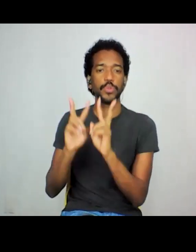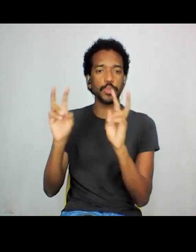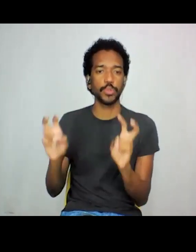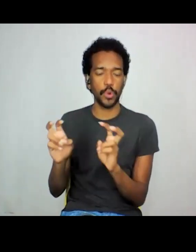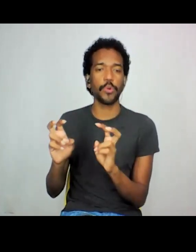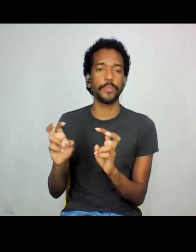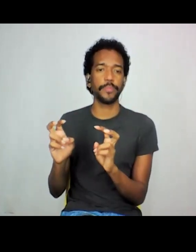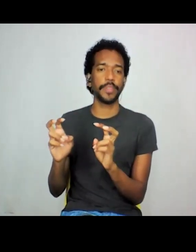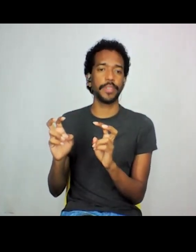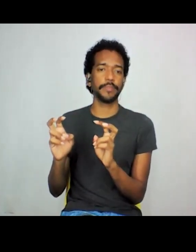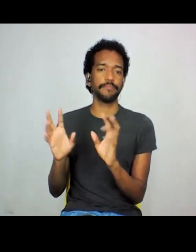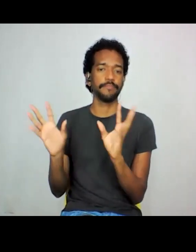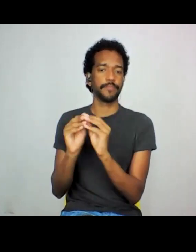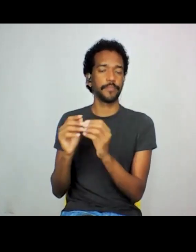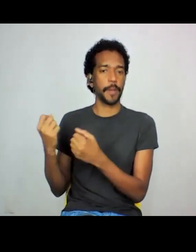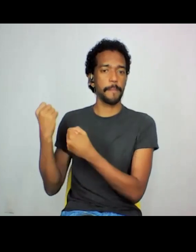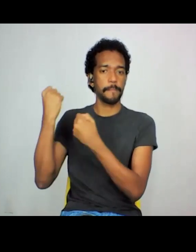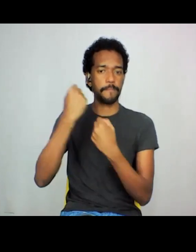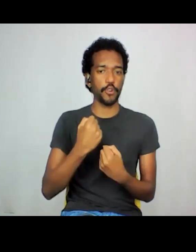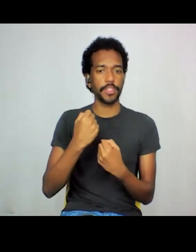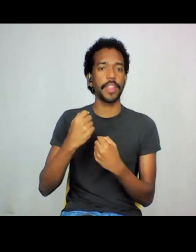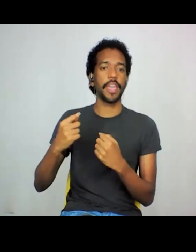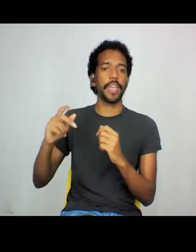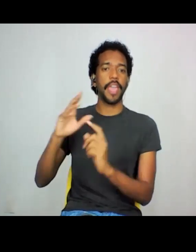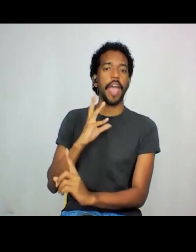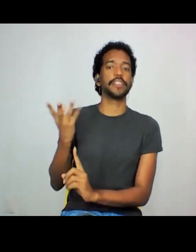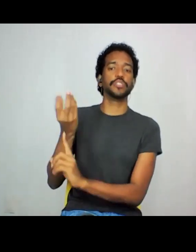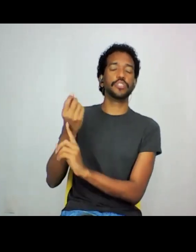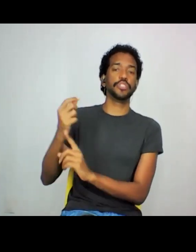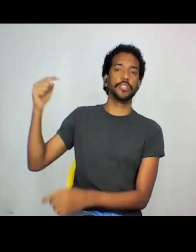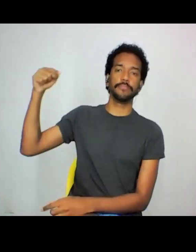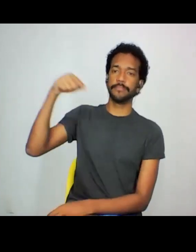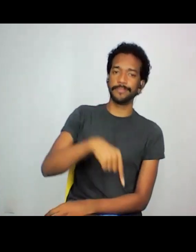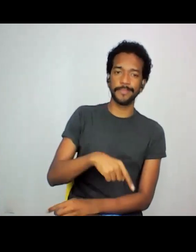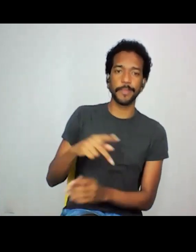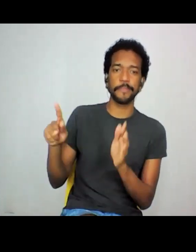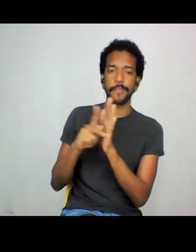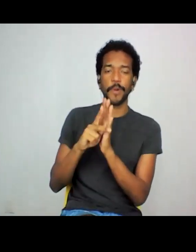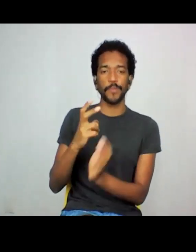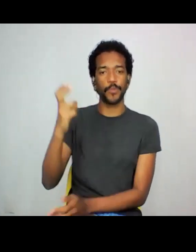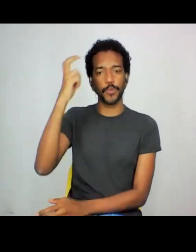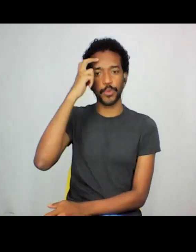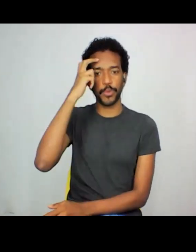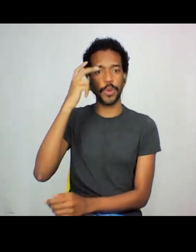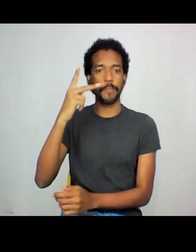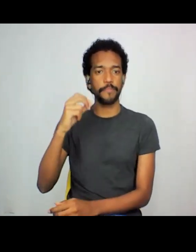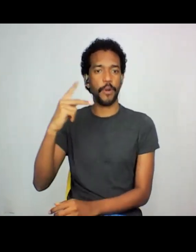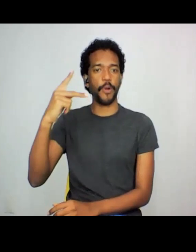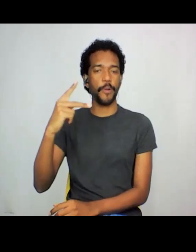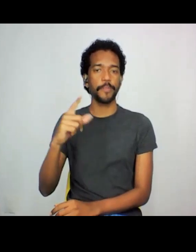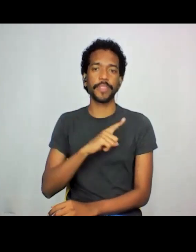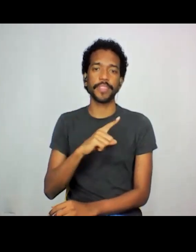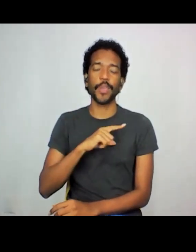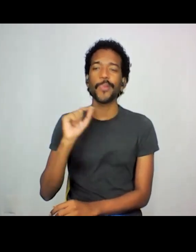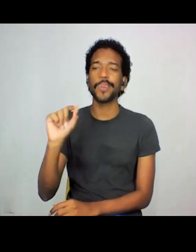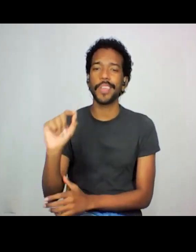japonês, exportação de artistas na cultura pop, tem os